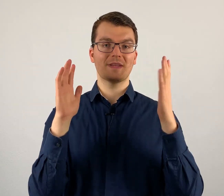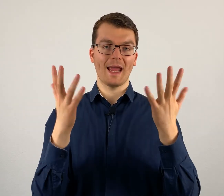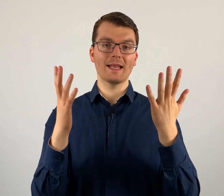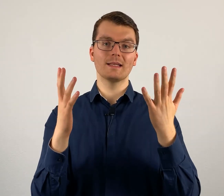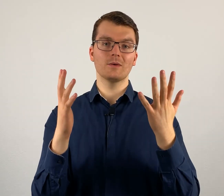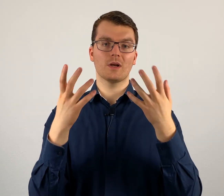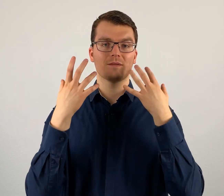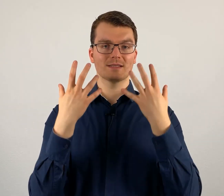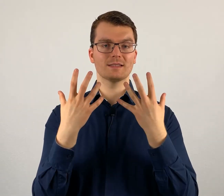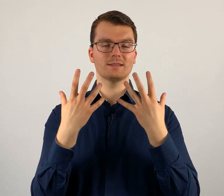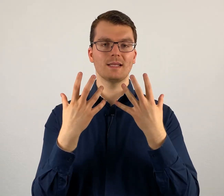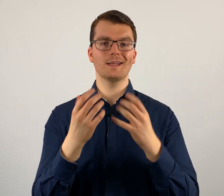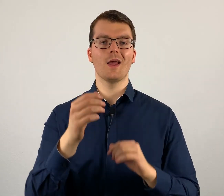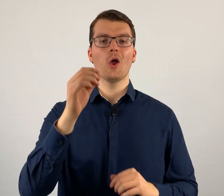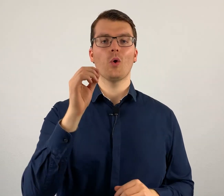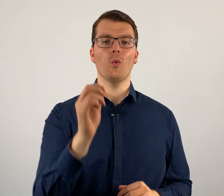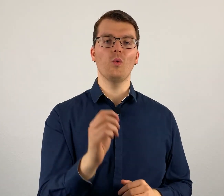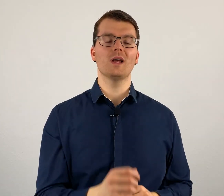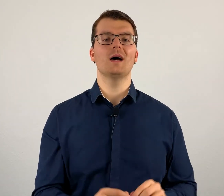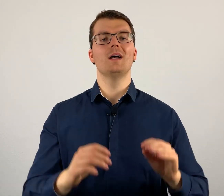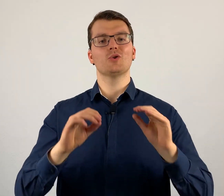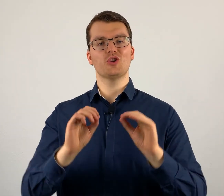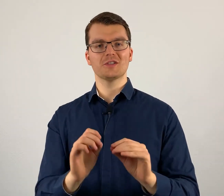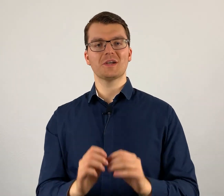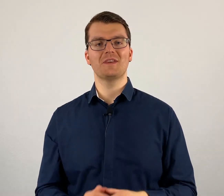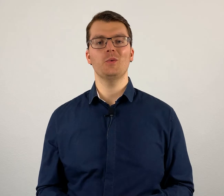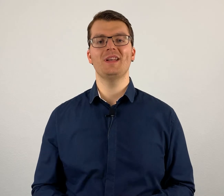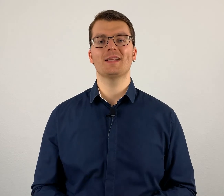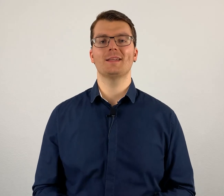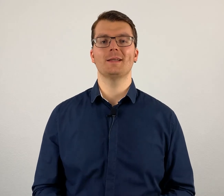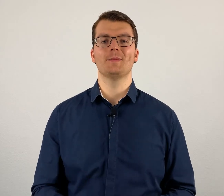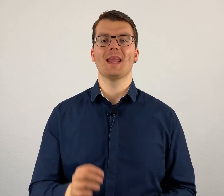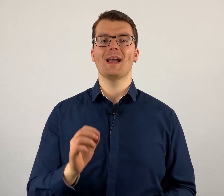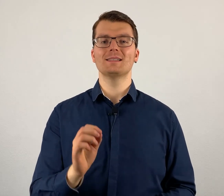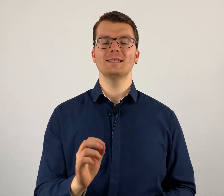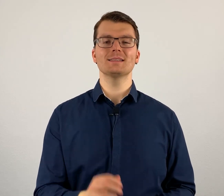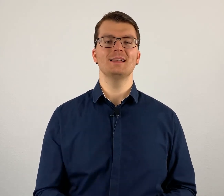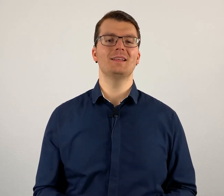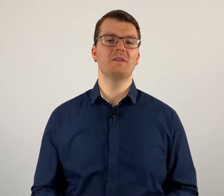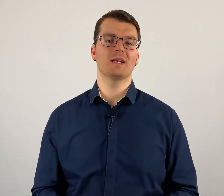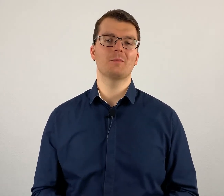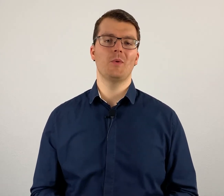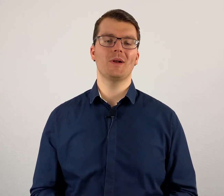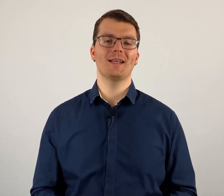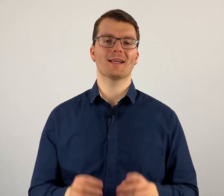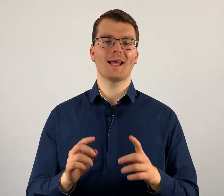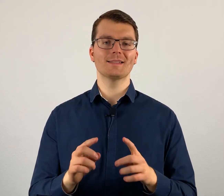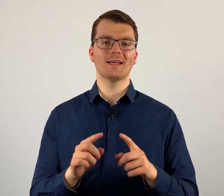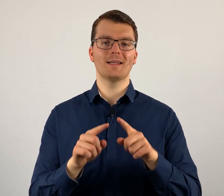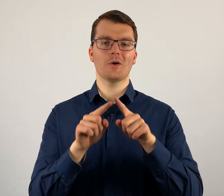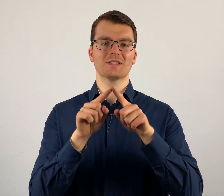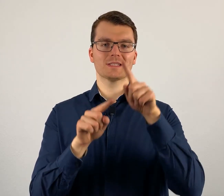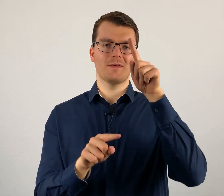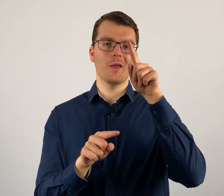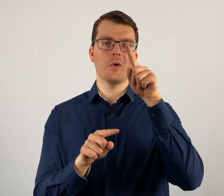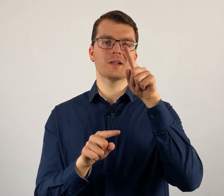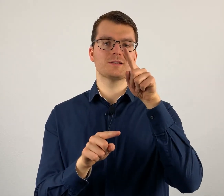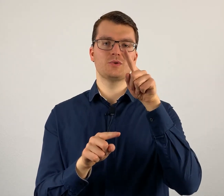die Hände und auf das Gesicht oder du schaust auf die Untertitel. Es ist nicht wirklich möglich, gleichzeitig auf zwei Orte zu